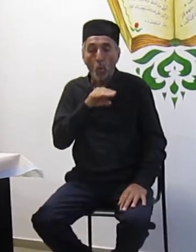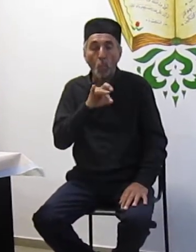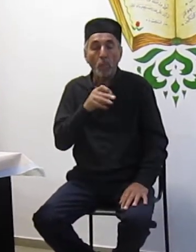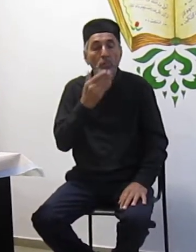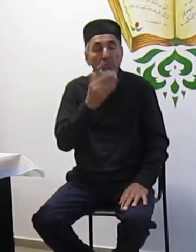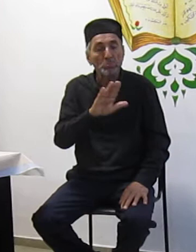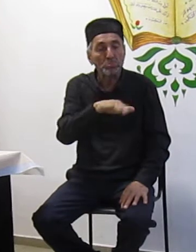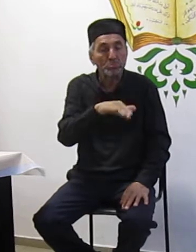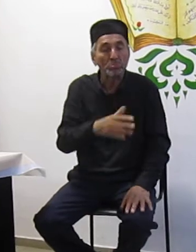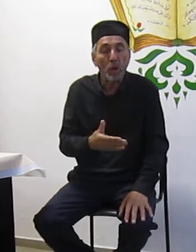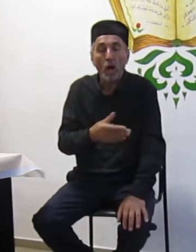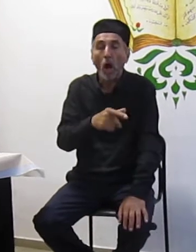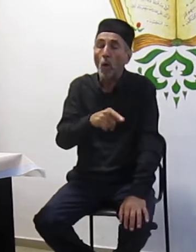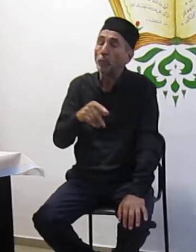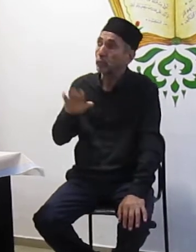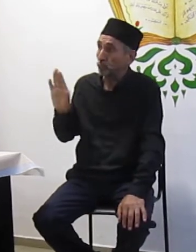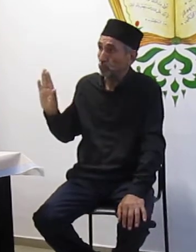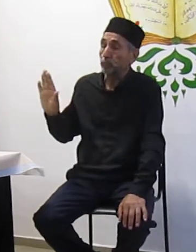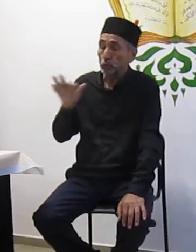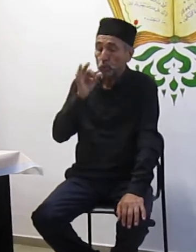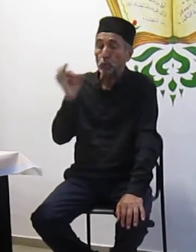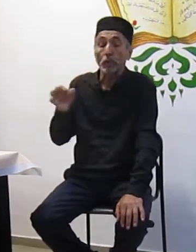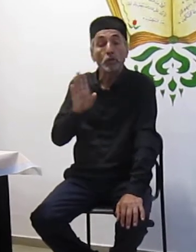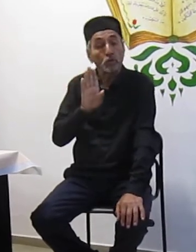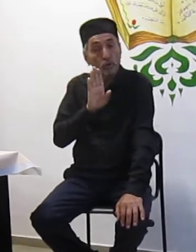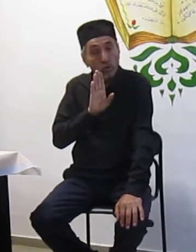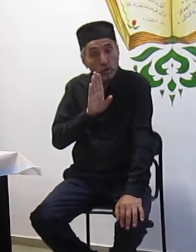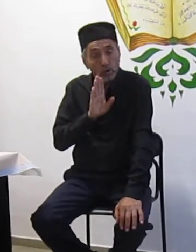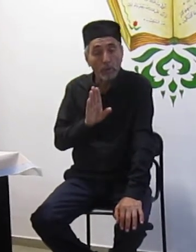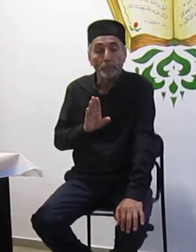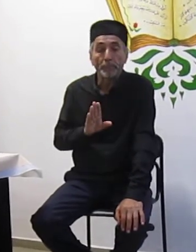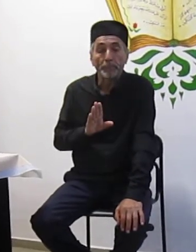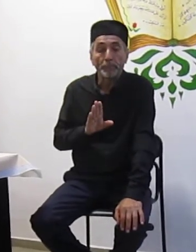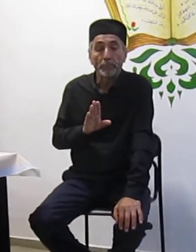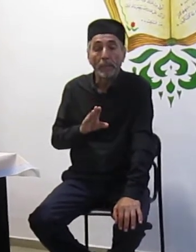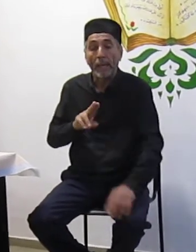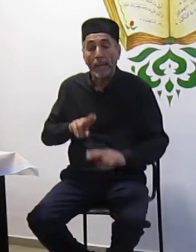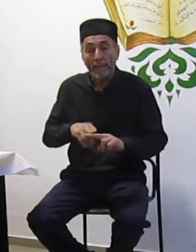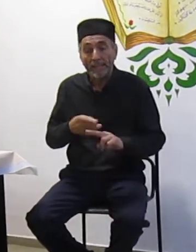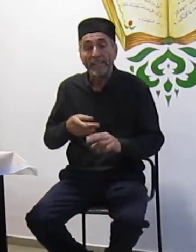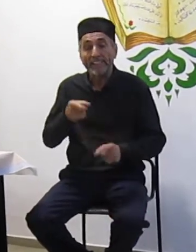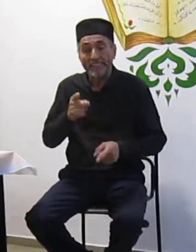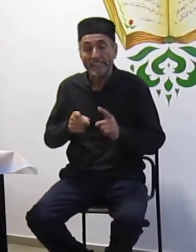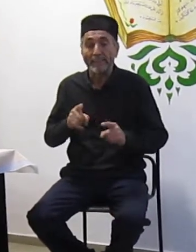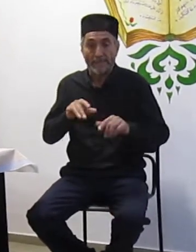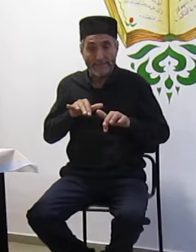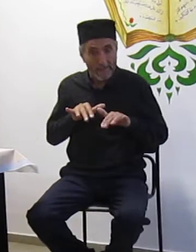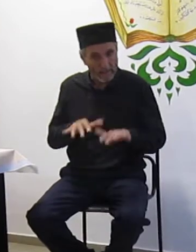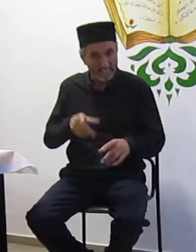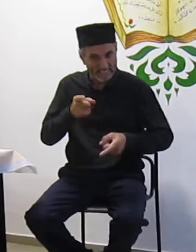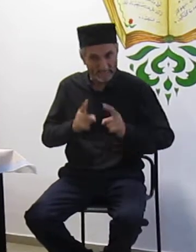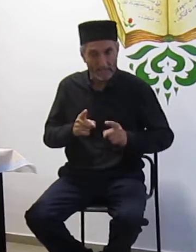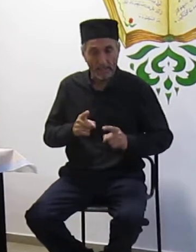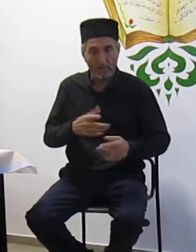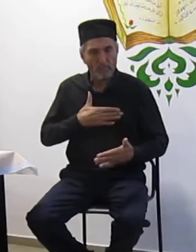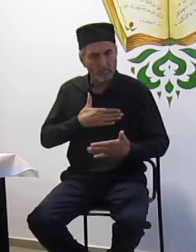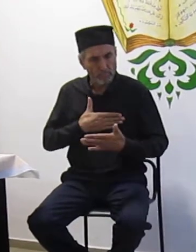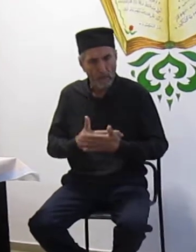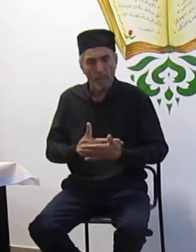И он сказал, если женщина это действительно делает, то